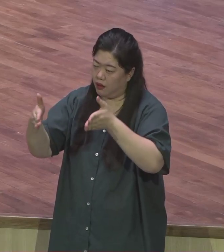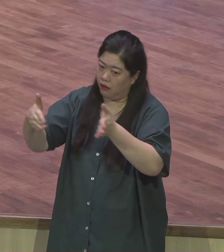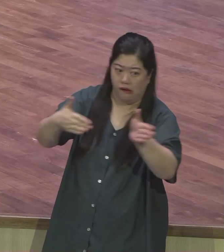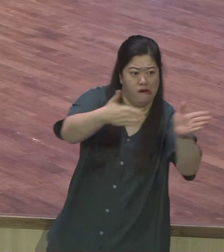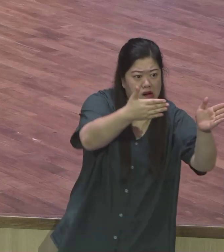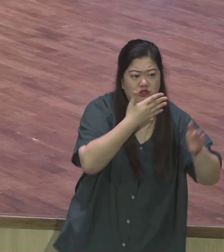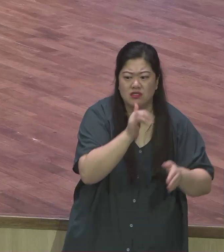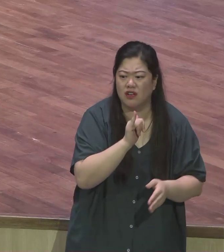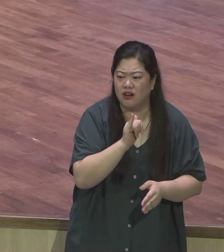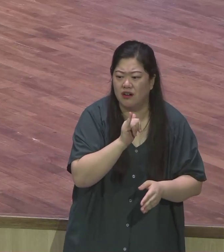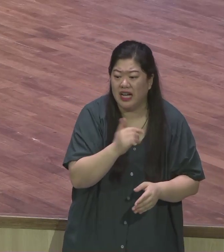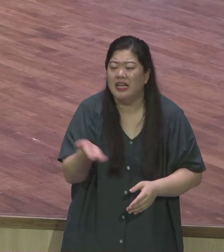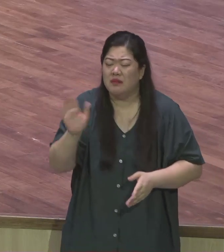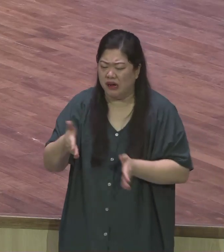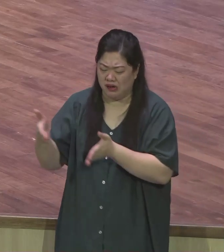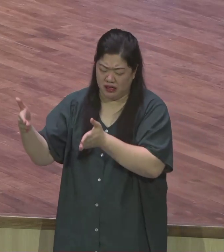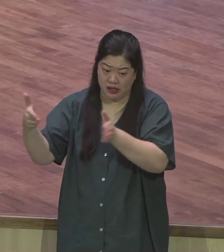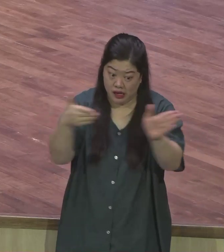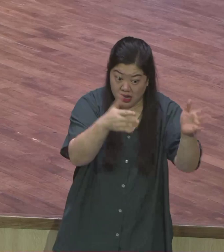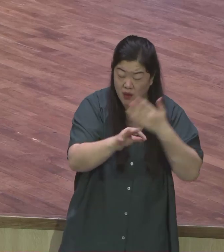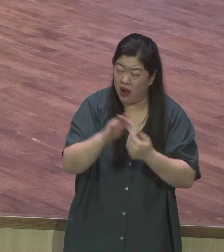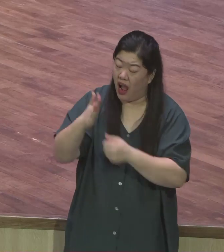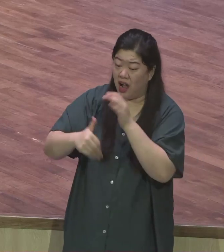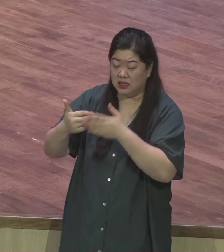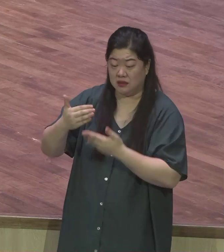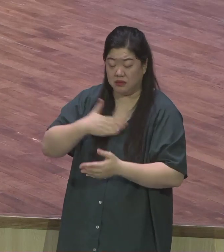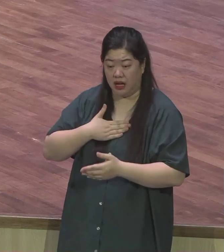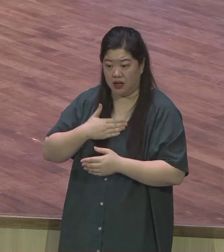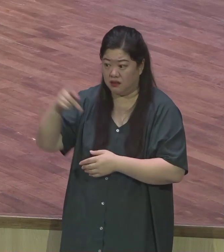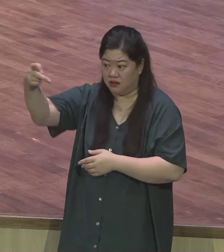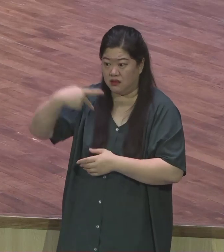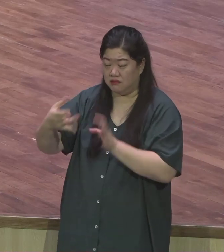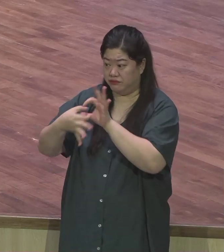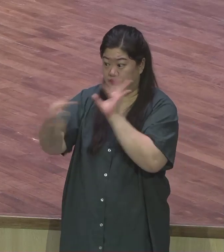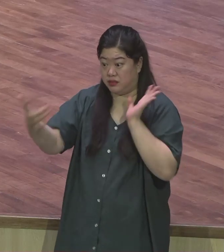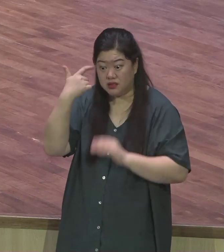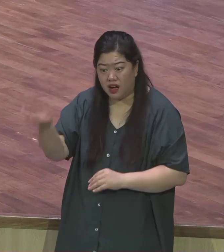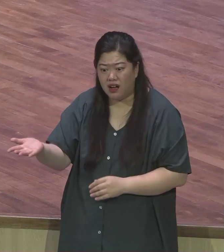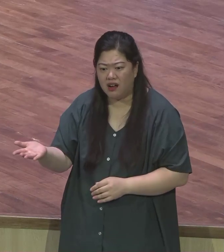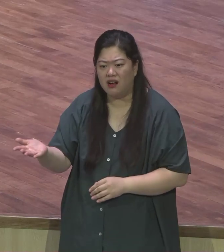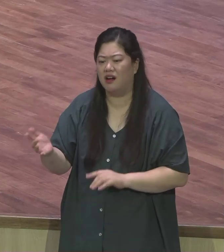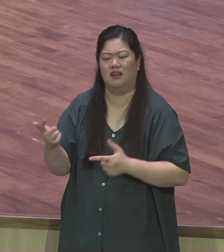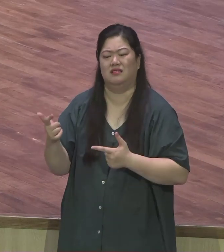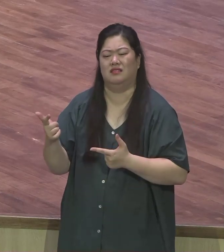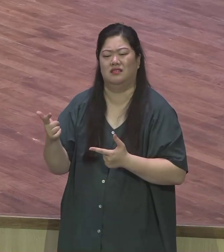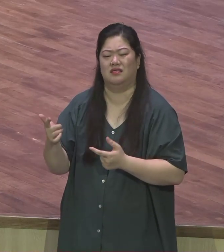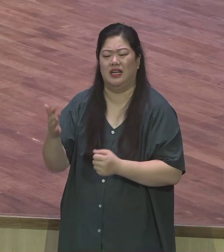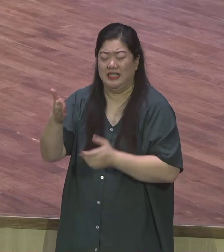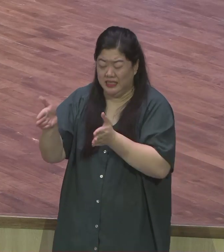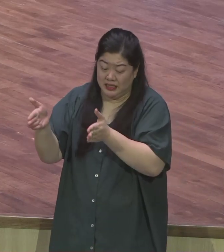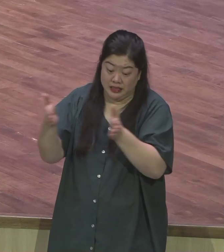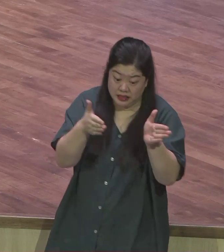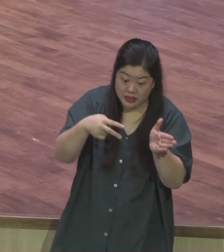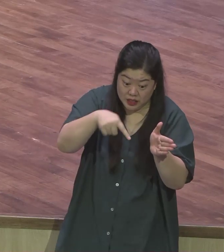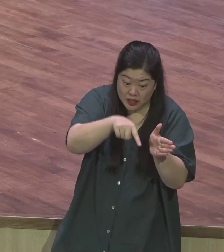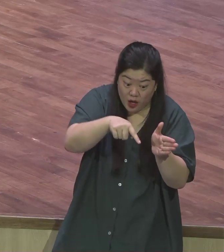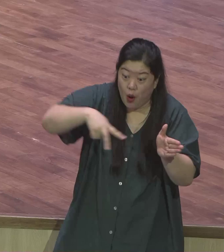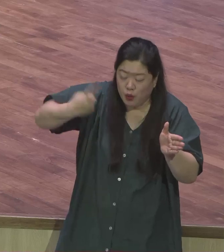하나님의 절대 주권 절대 간섭 속에 모든 것들이 이루어지고 있다는 것입니다 만약에 떨어지지 말아야